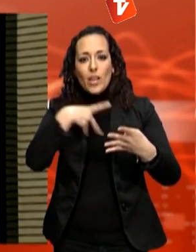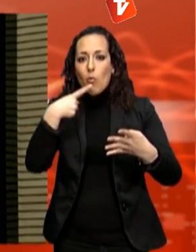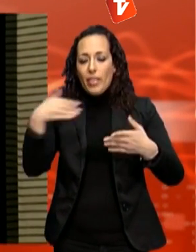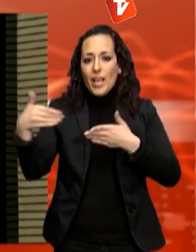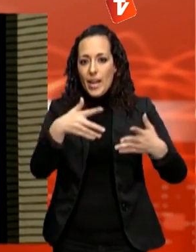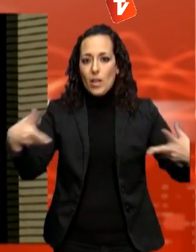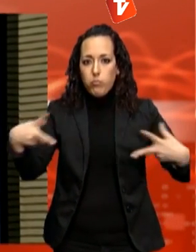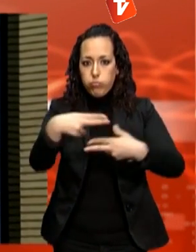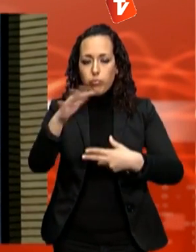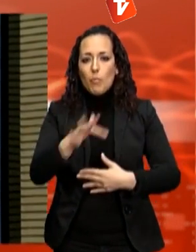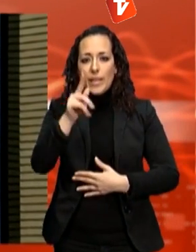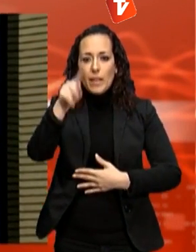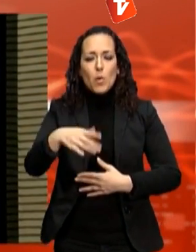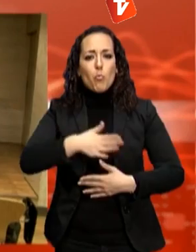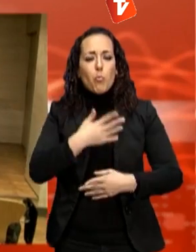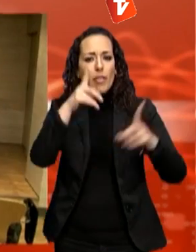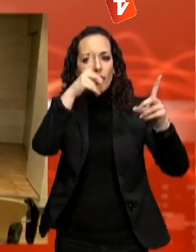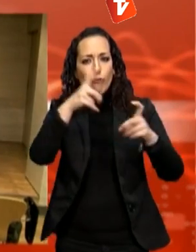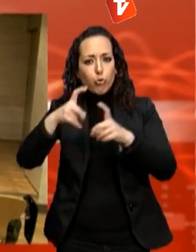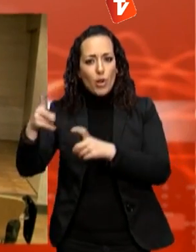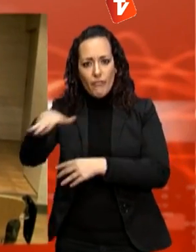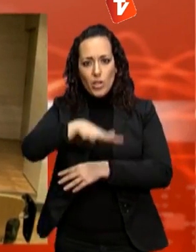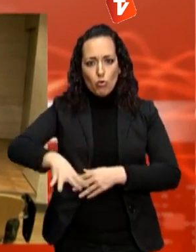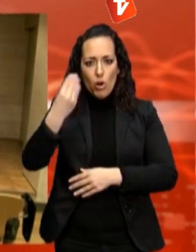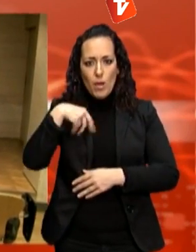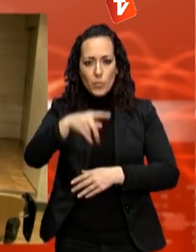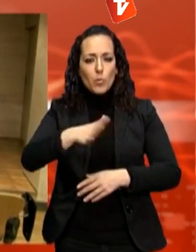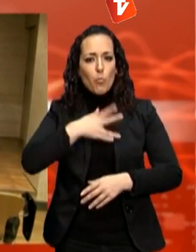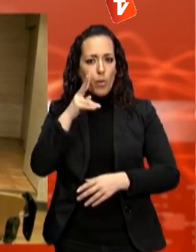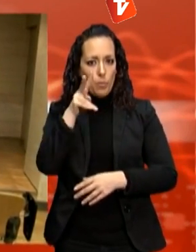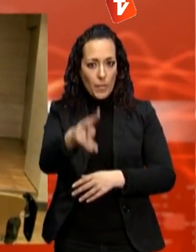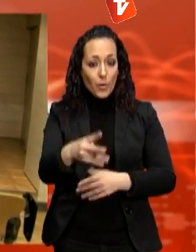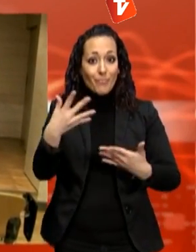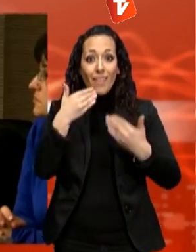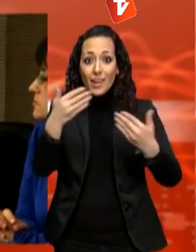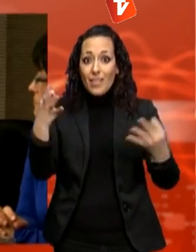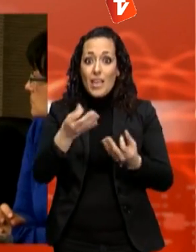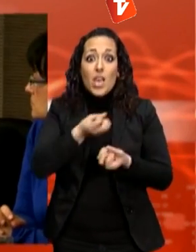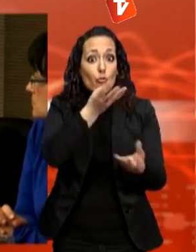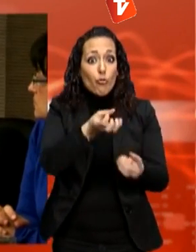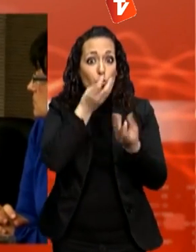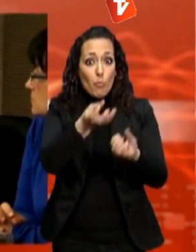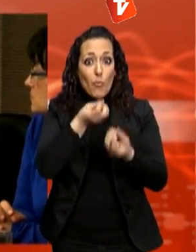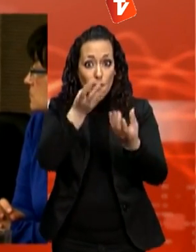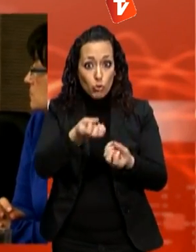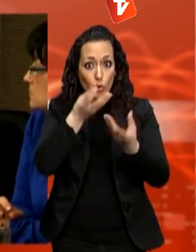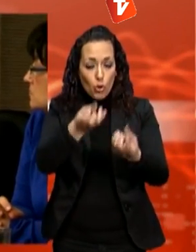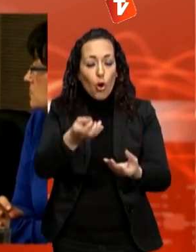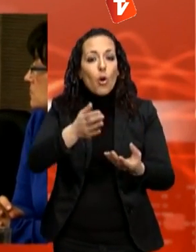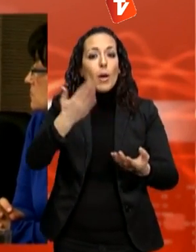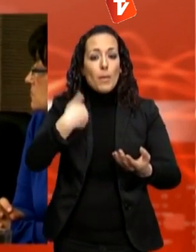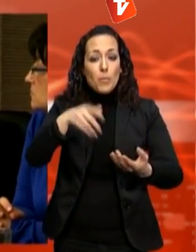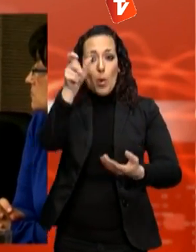a fotografies de la via. En funció d'aquestes dades, el conductor o conductora podrà buscar alternatives o seguir endavant amb el seu